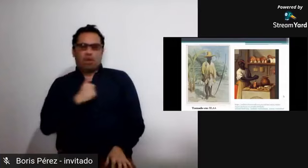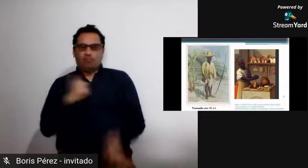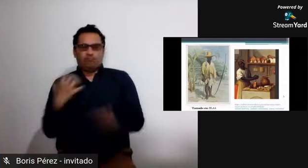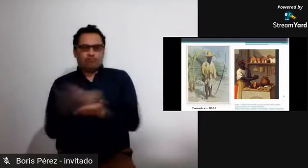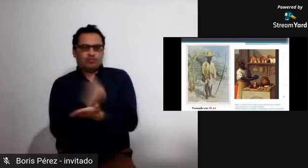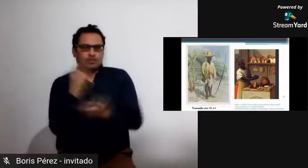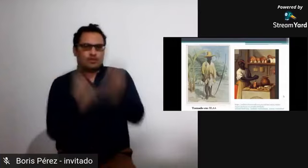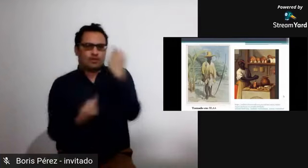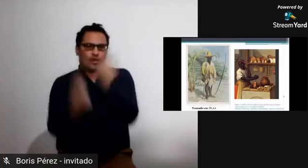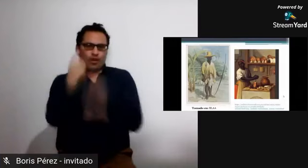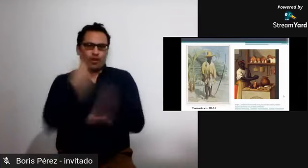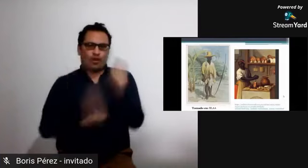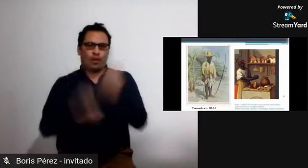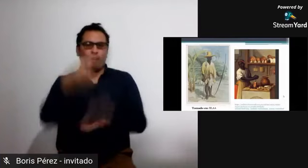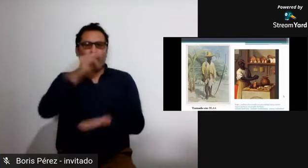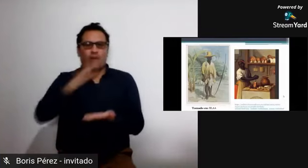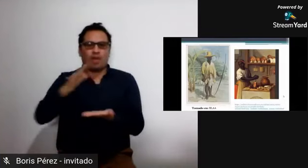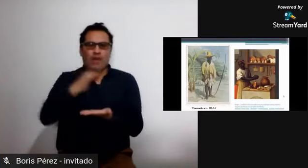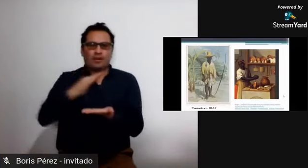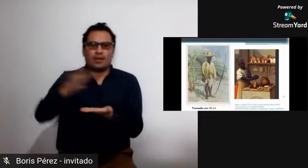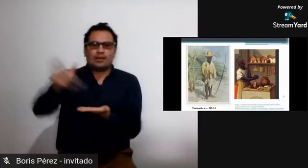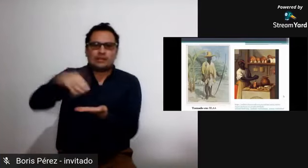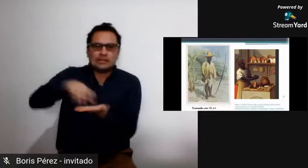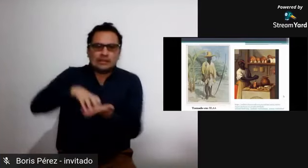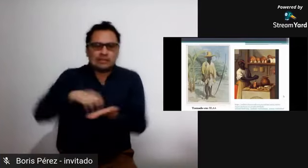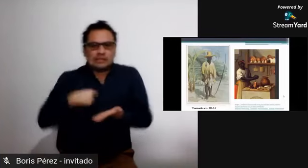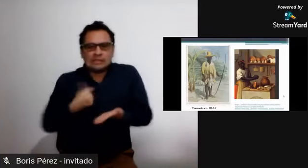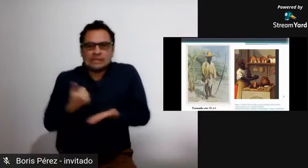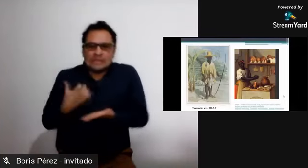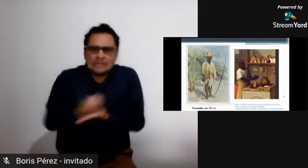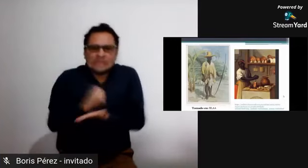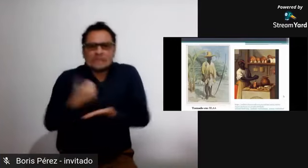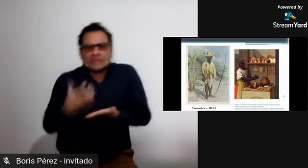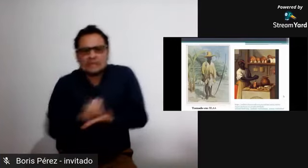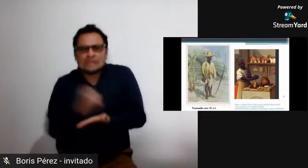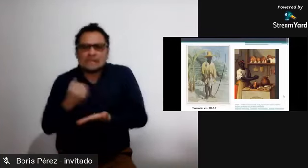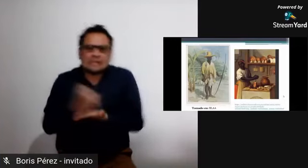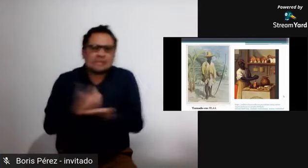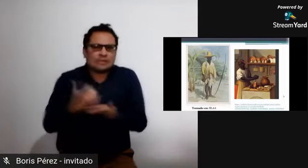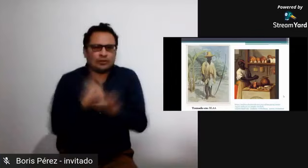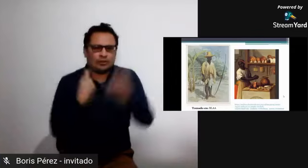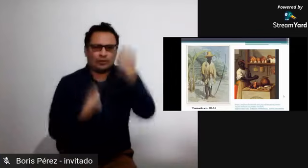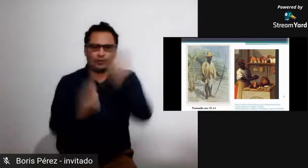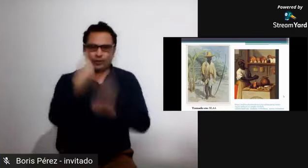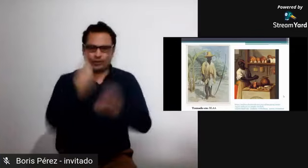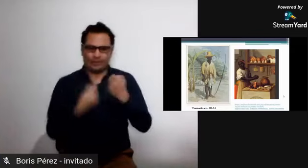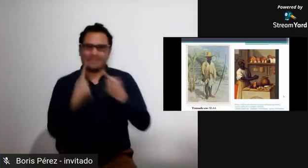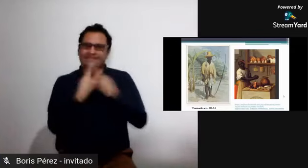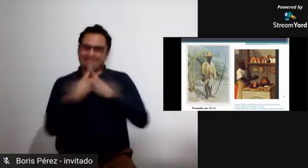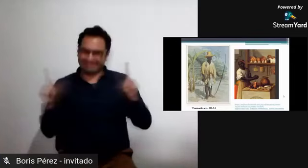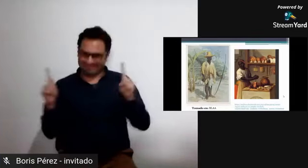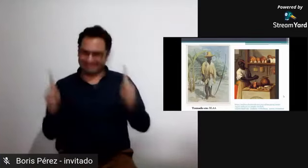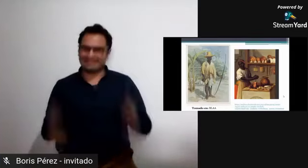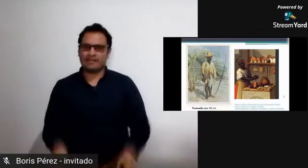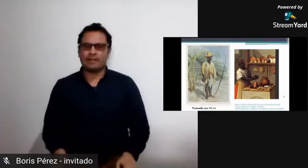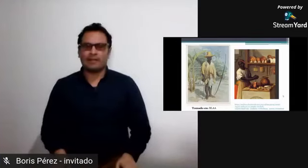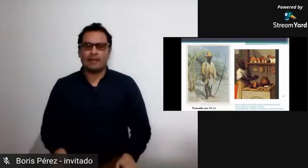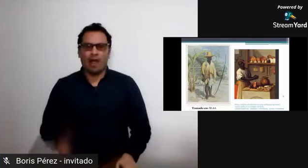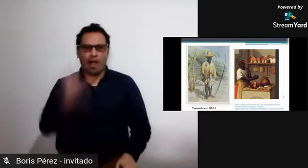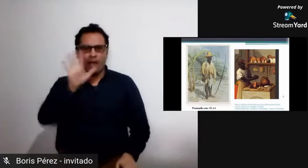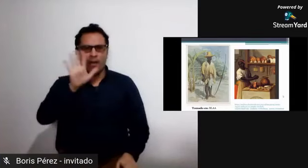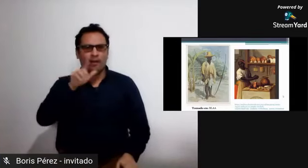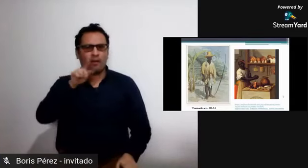pescador tengo que aclarar que no eran esclavos sino estos ya libertos que buscaban su sostén